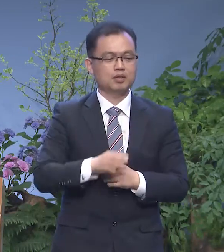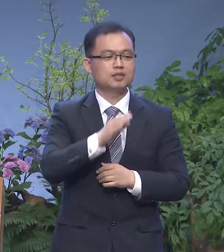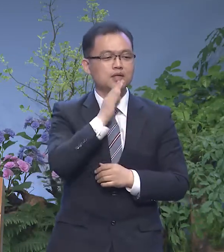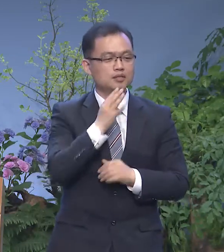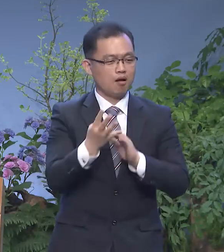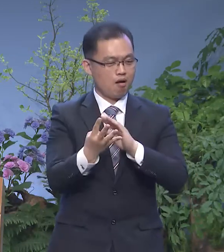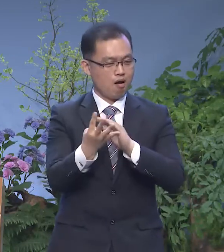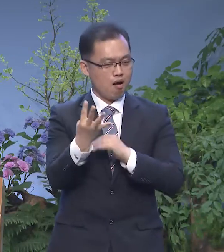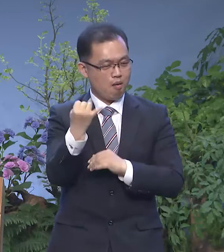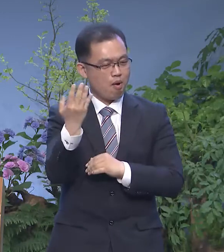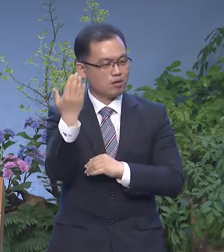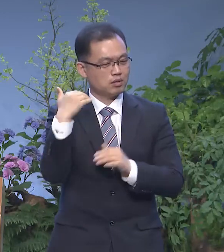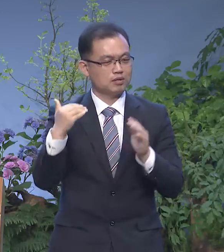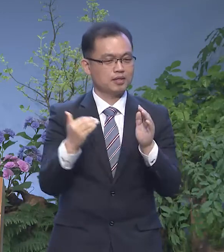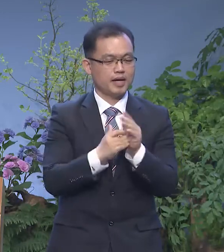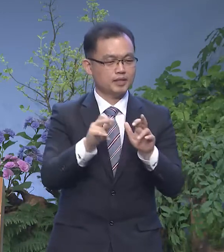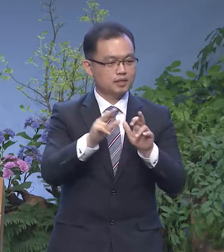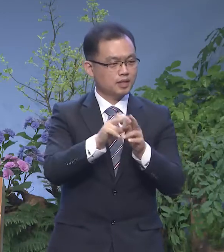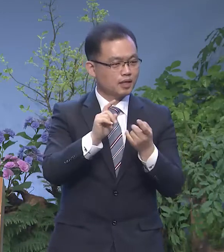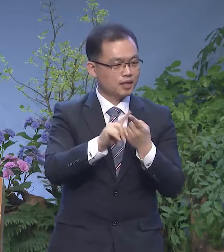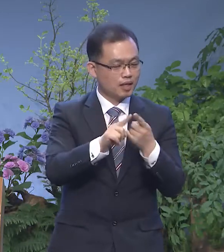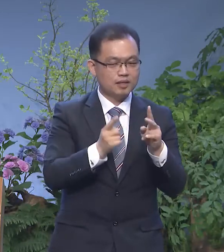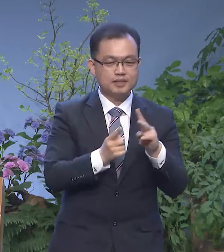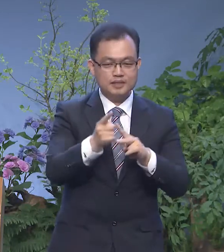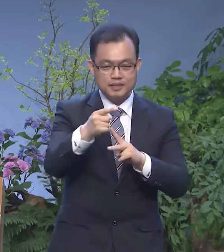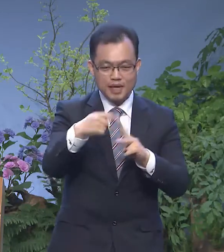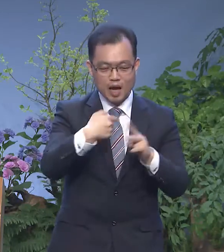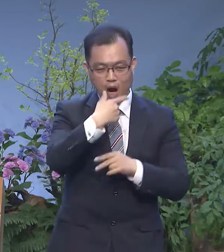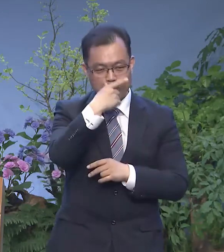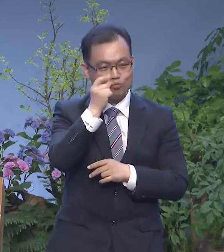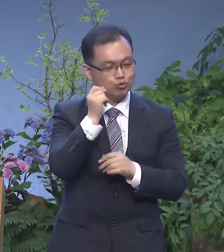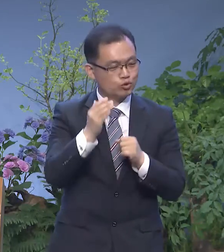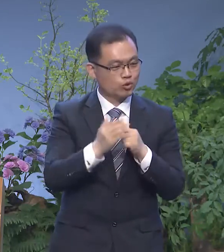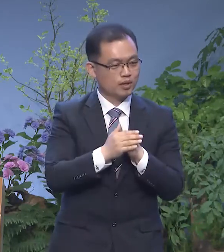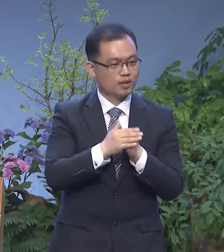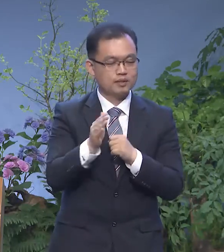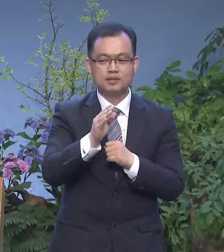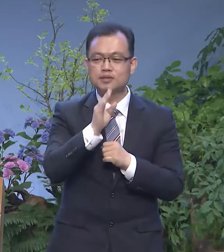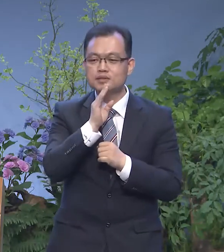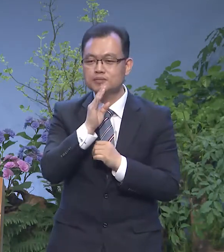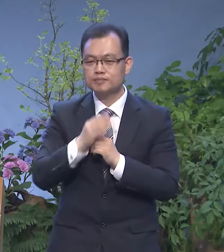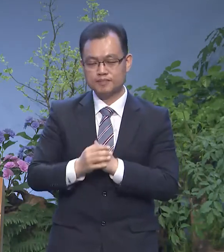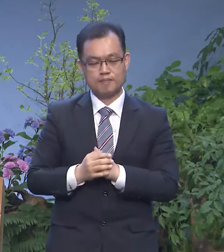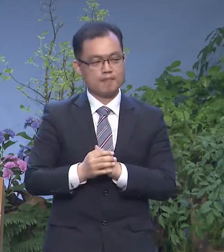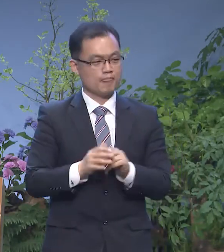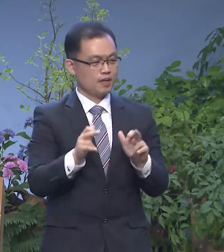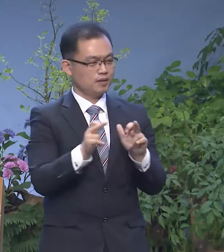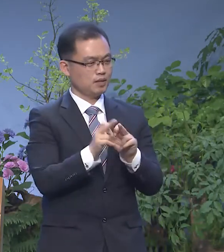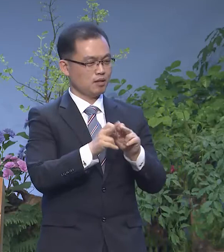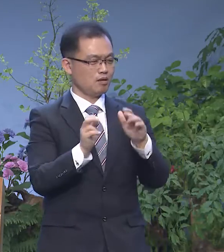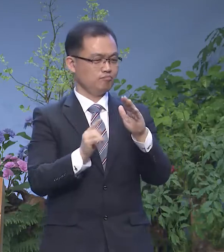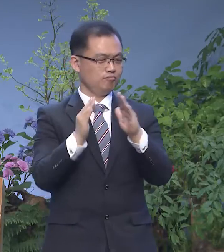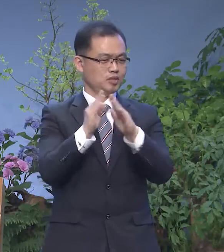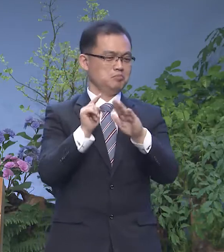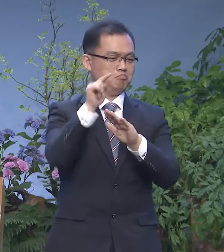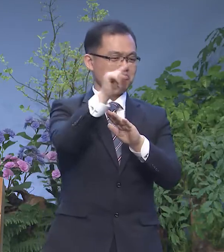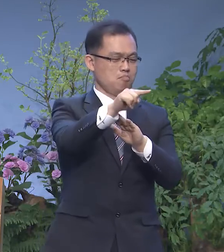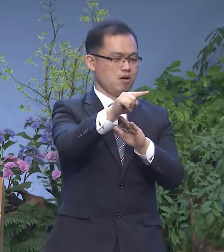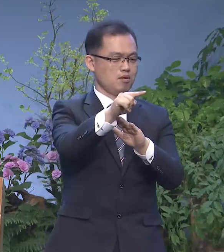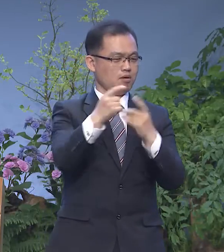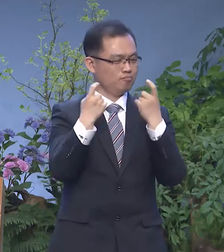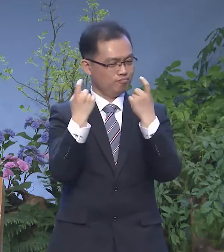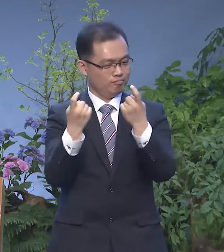전까지만 해도 장애인에 대한 이해가 부족하여서 사실 장애인들이 바깥 나들이가 힘들었지만